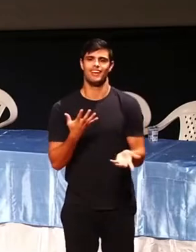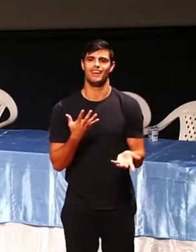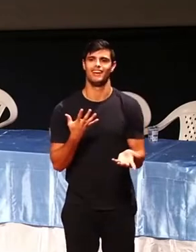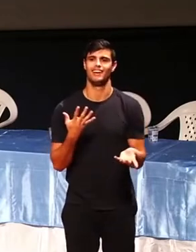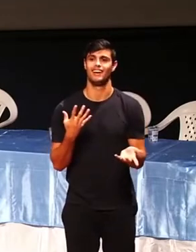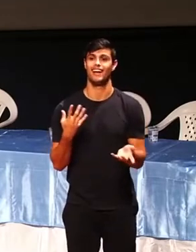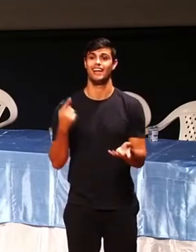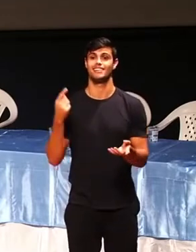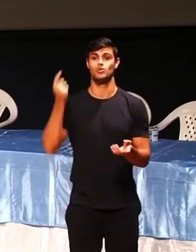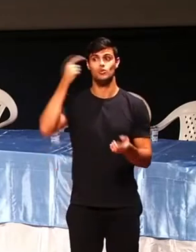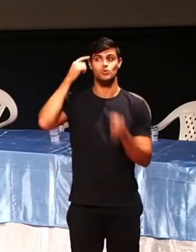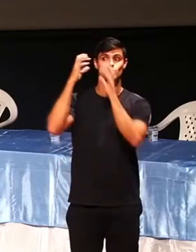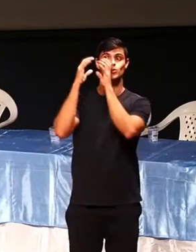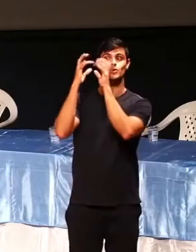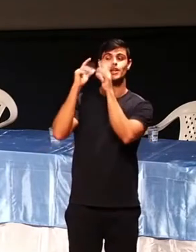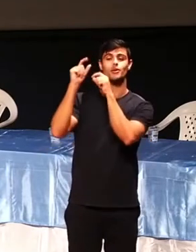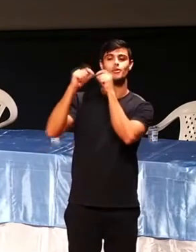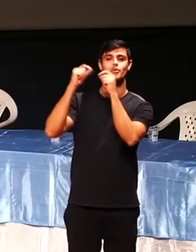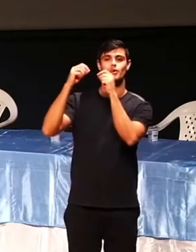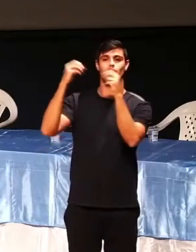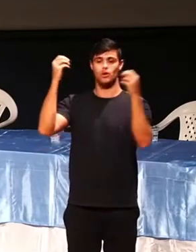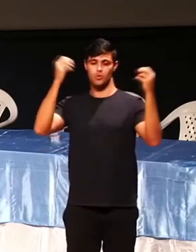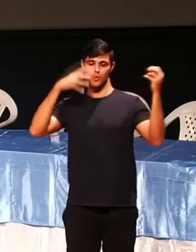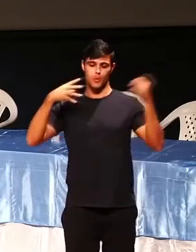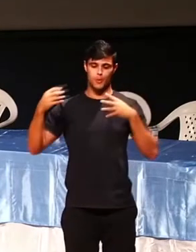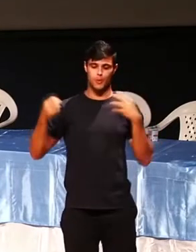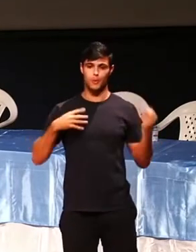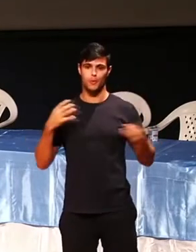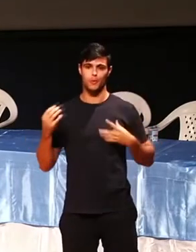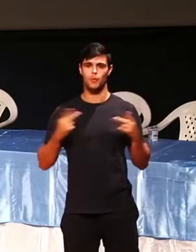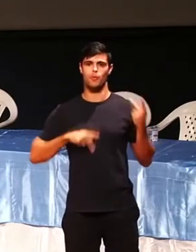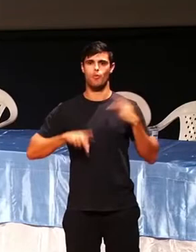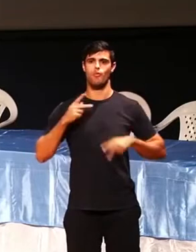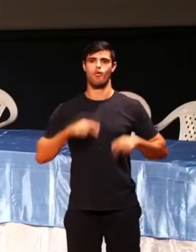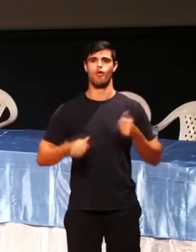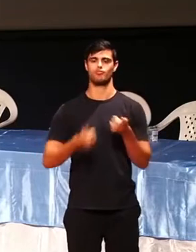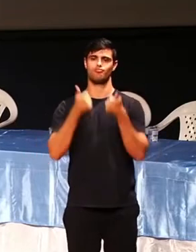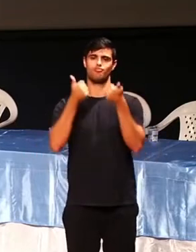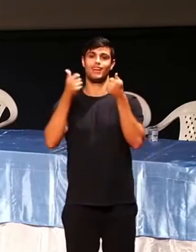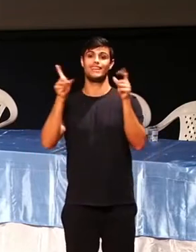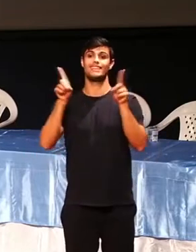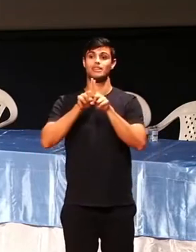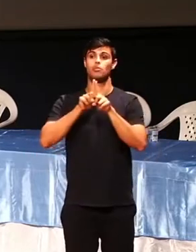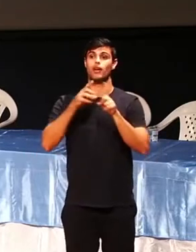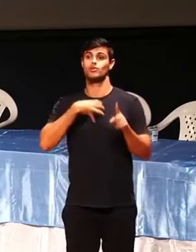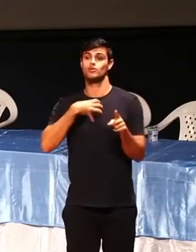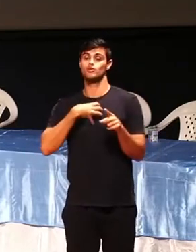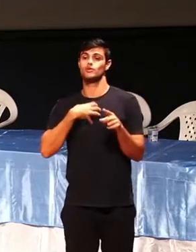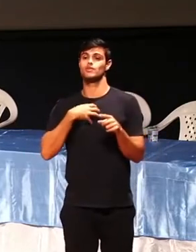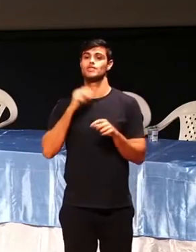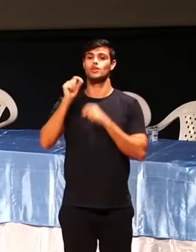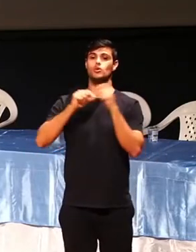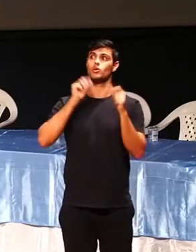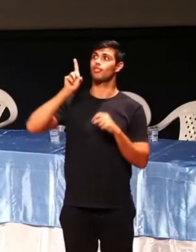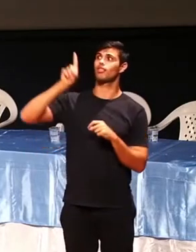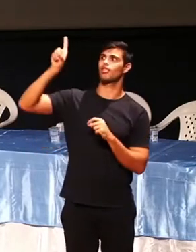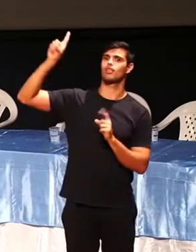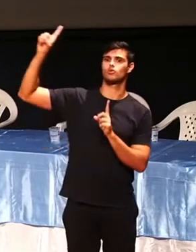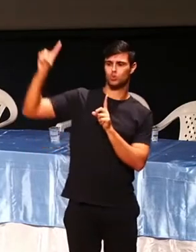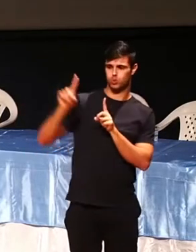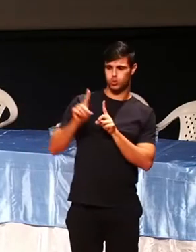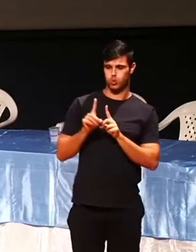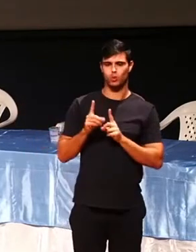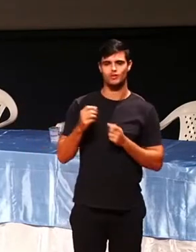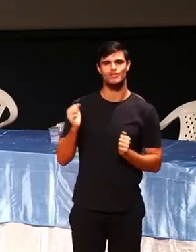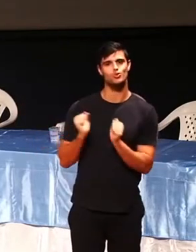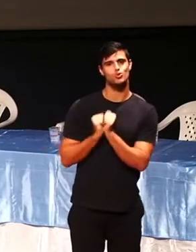para você, você está sentindo a presença de Deus te dando essa força. e não importa a religião, porque religiões são caminhos